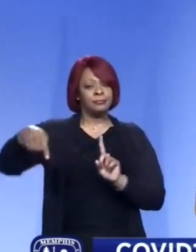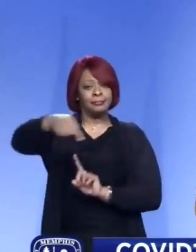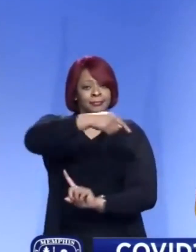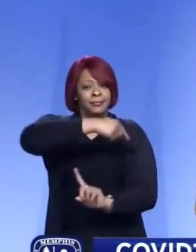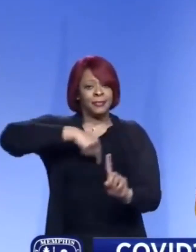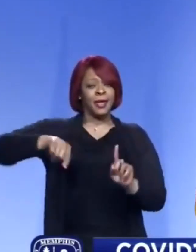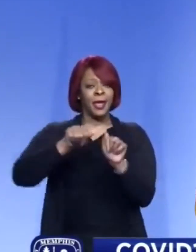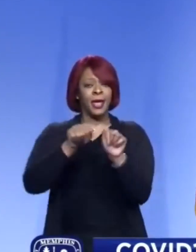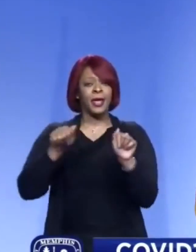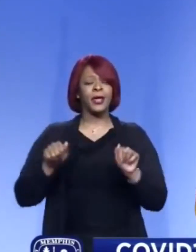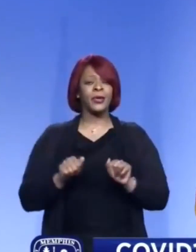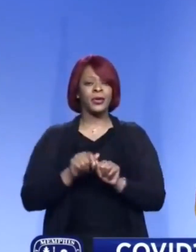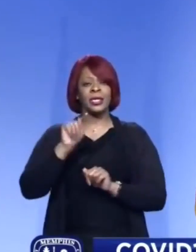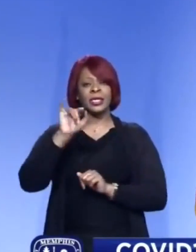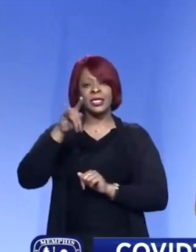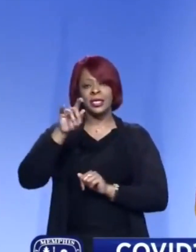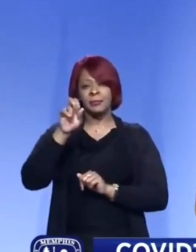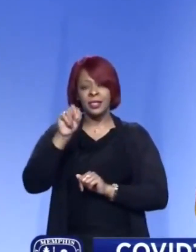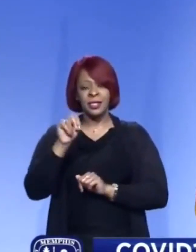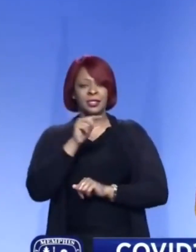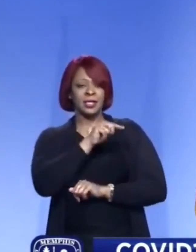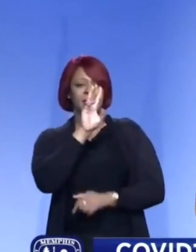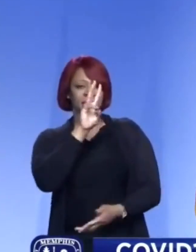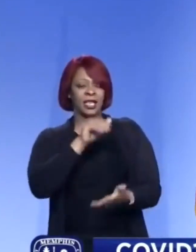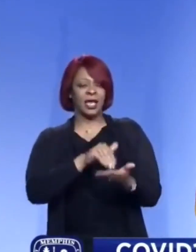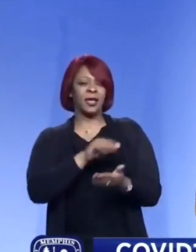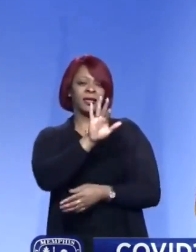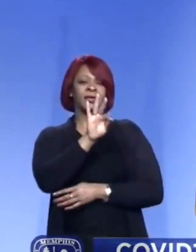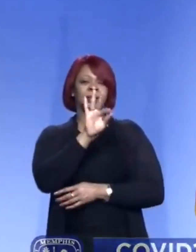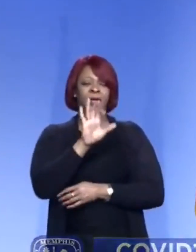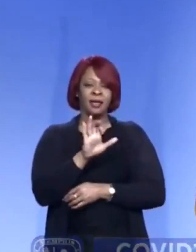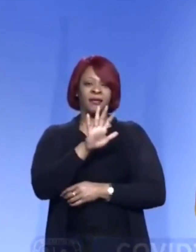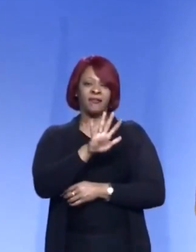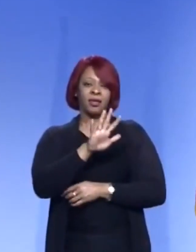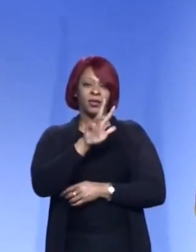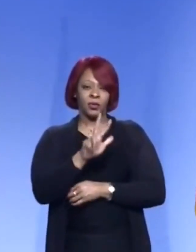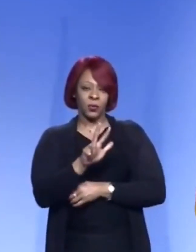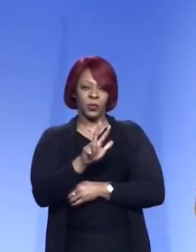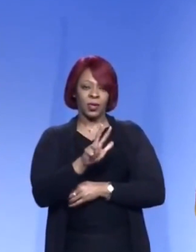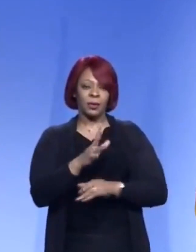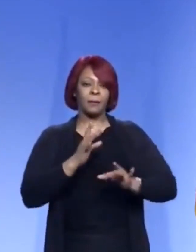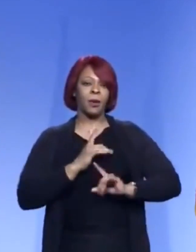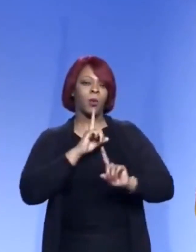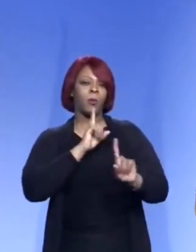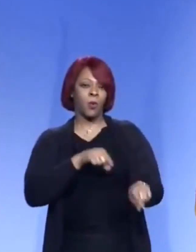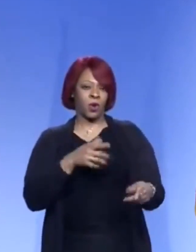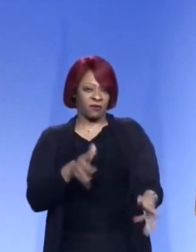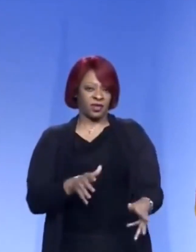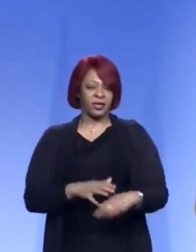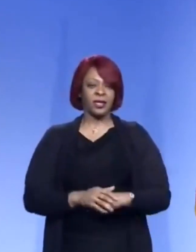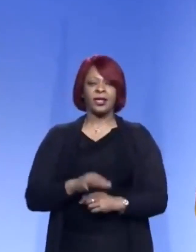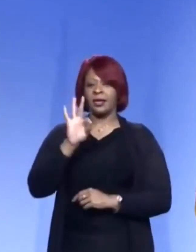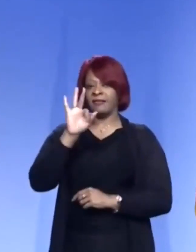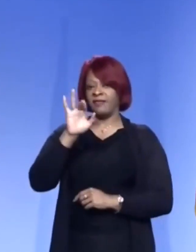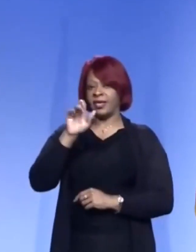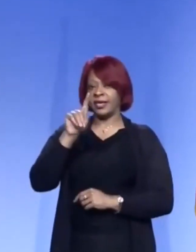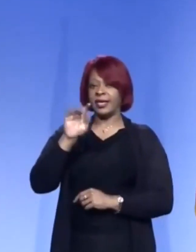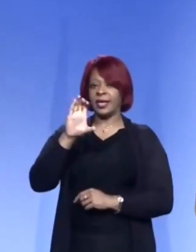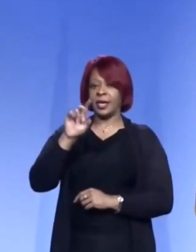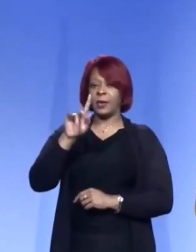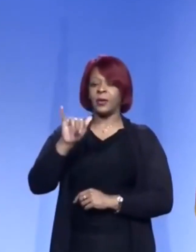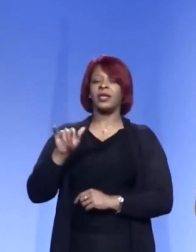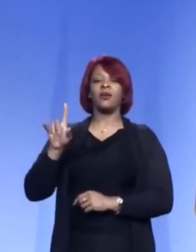reportados. En el Condado de Crittenden, Arkansas, se han reportado 5,418 casos hasta ahora.